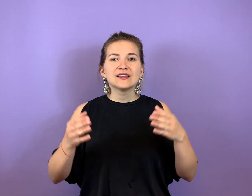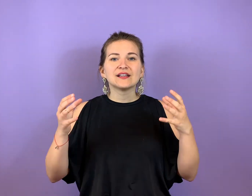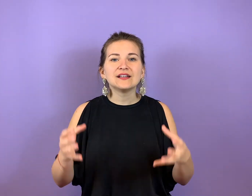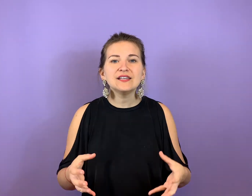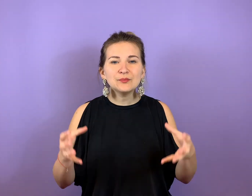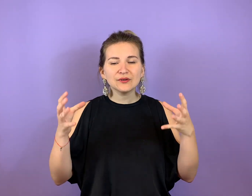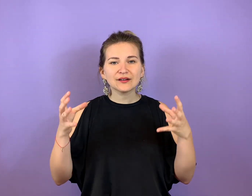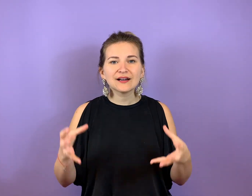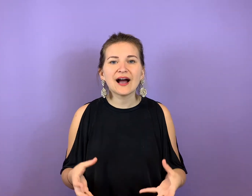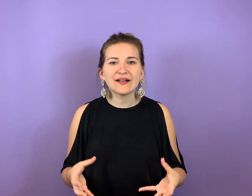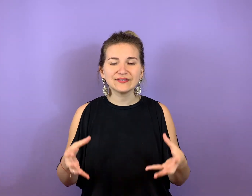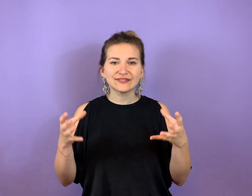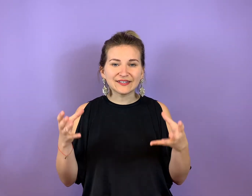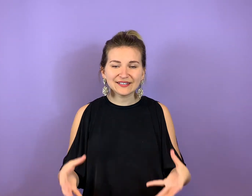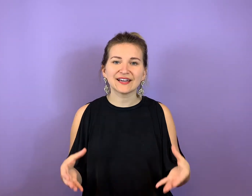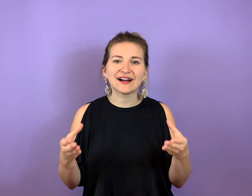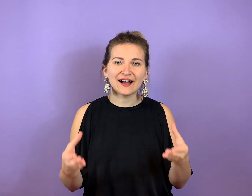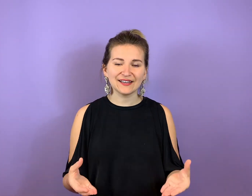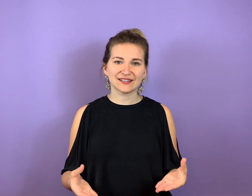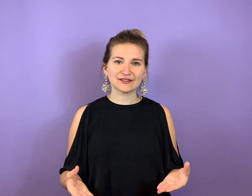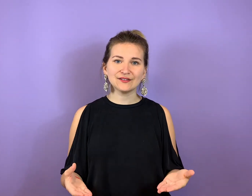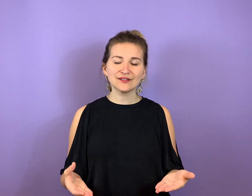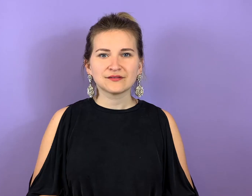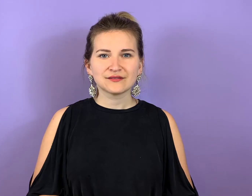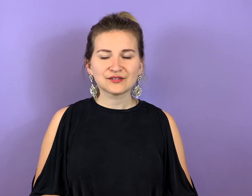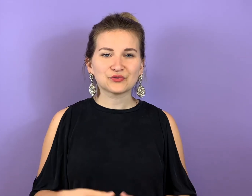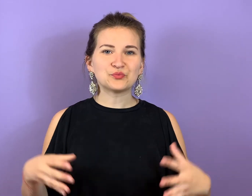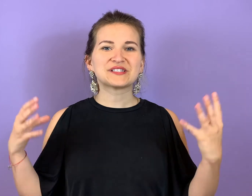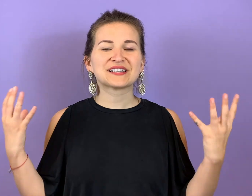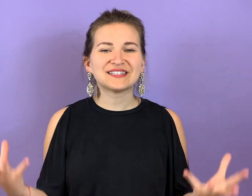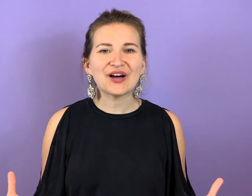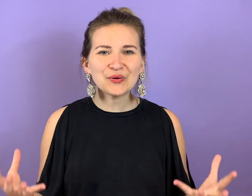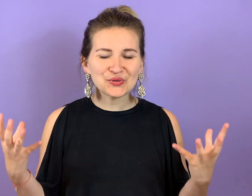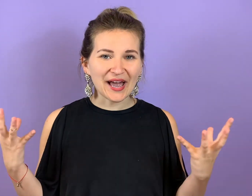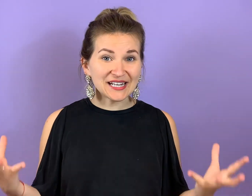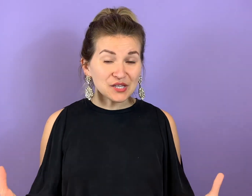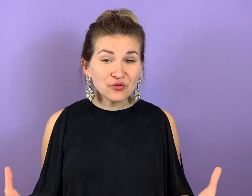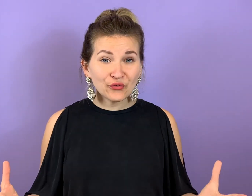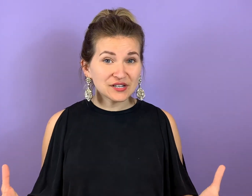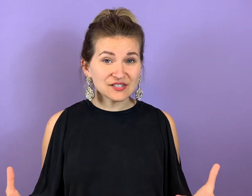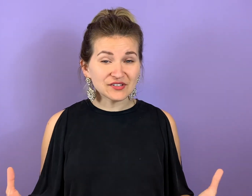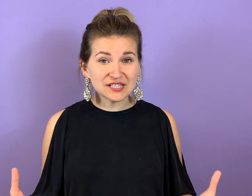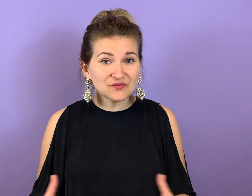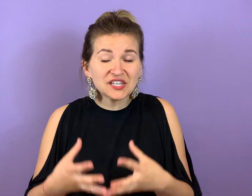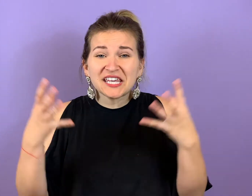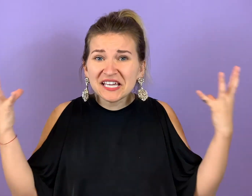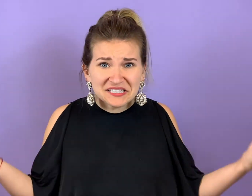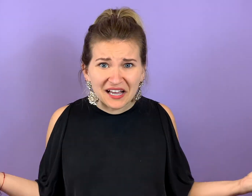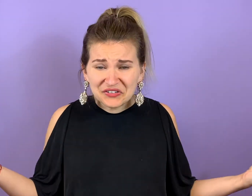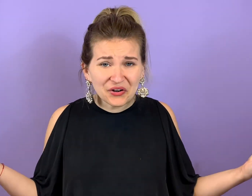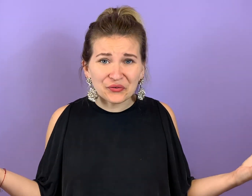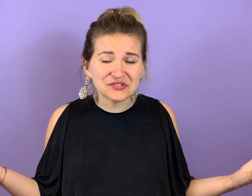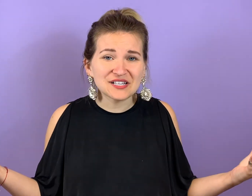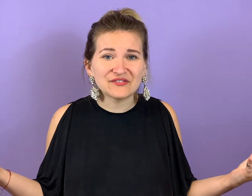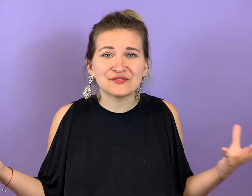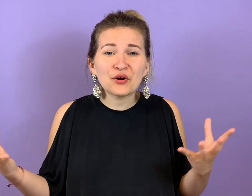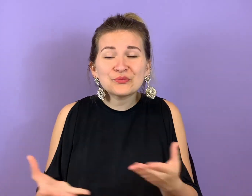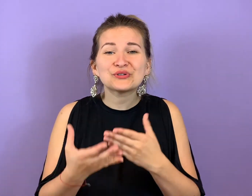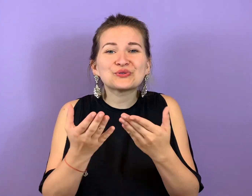Liebe kann dich erreichen. Du bist genauso ein liebevolles Wesen wie jedes andere auf dieser Welt. Warum solltest